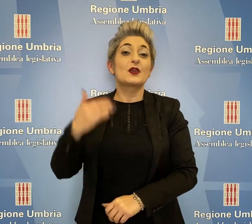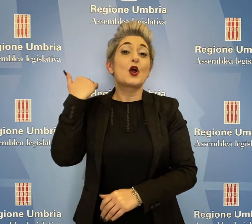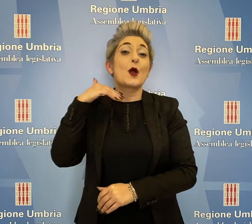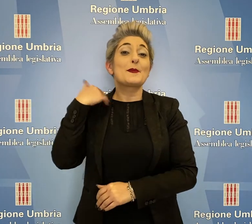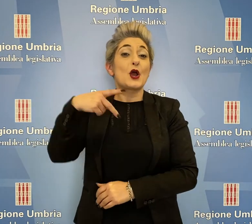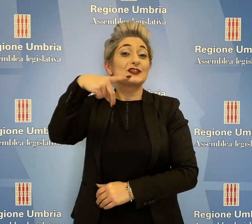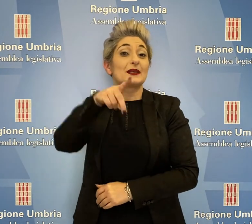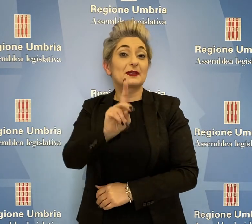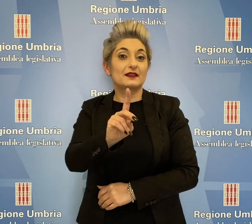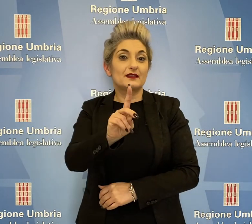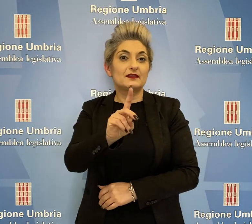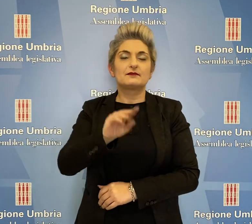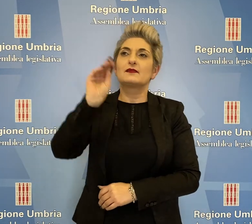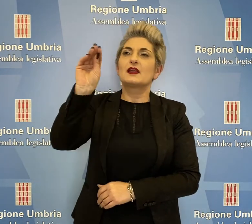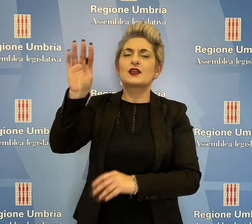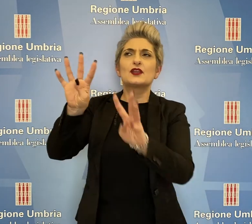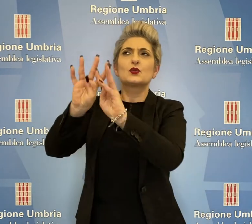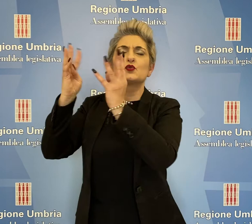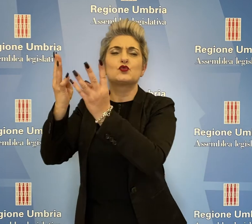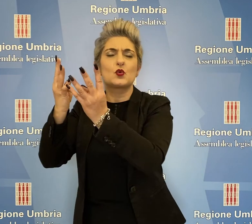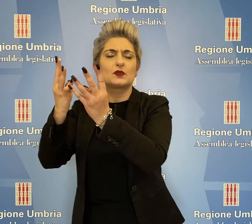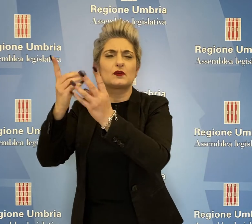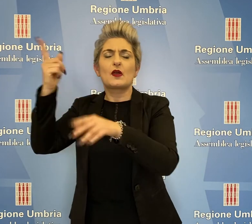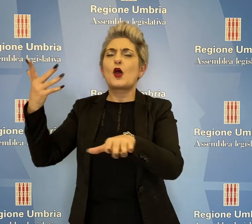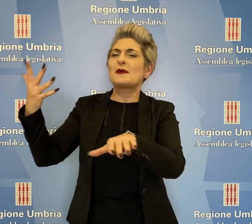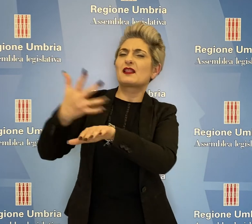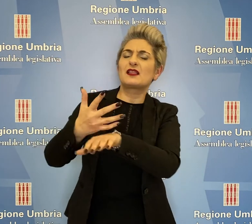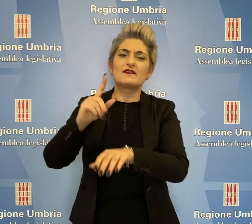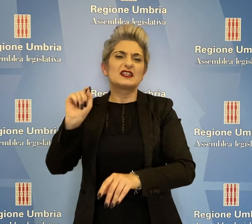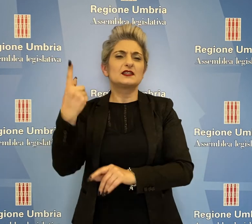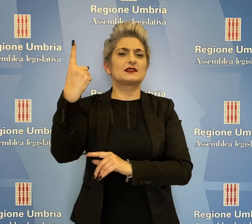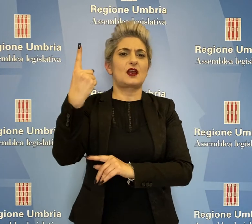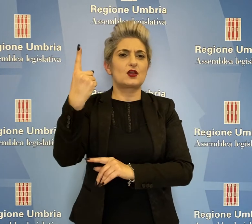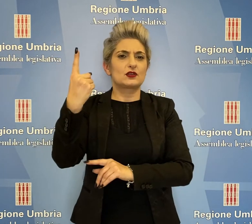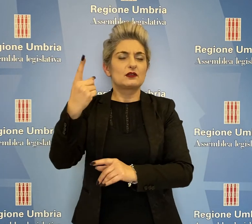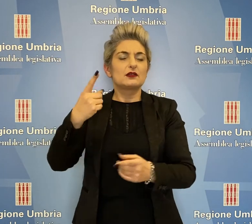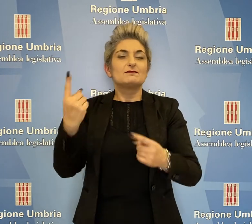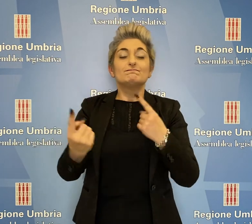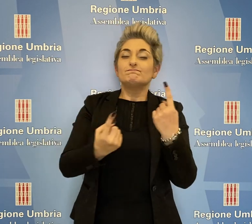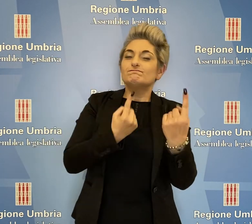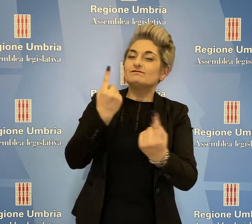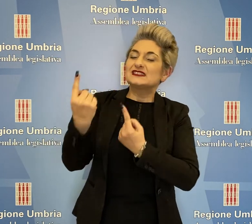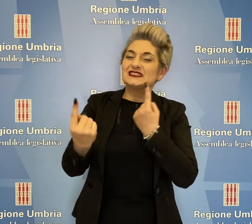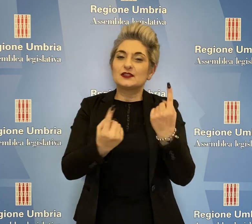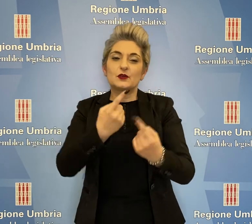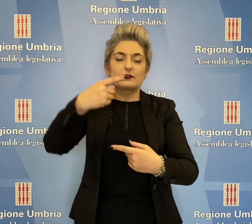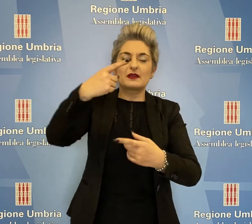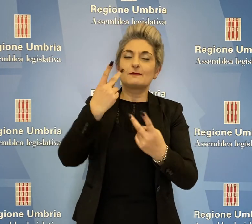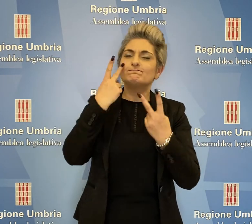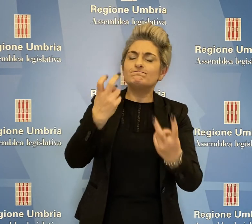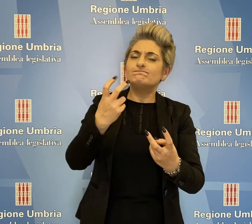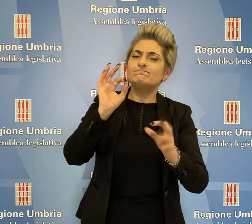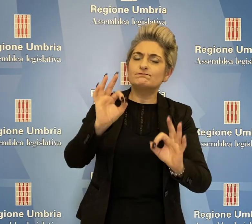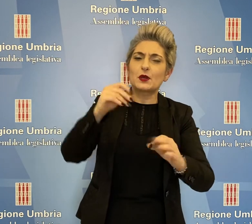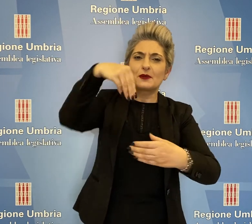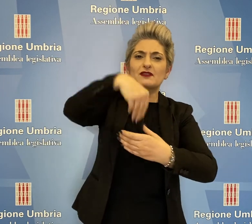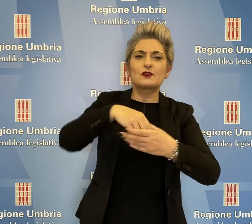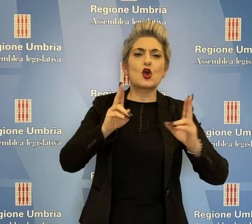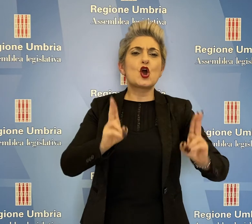Donatella Porzi, del Partito Democratico, ha chiesto alla Giunta interventi straordinari, circa alcune situazioni riscontrate nell